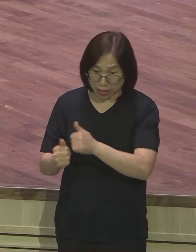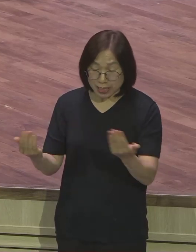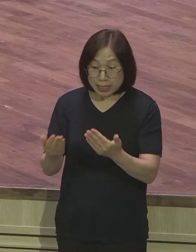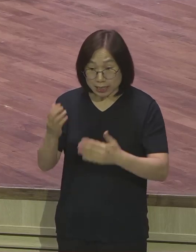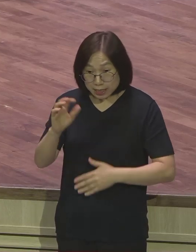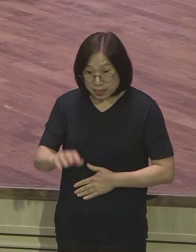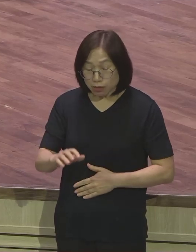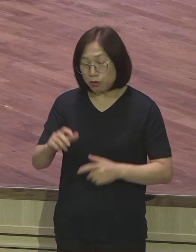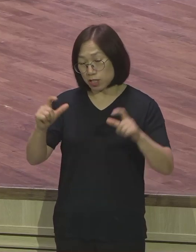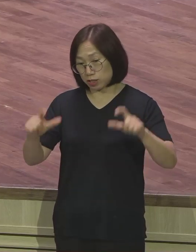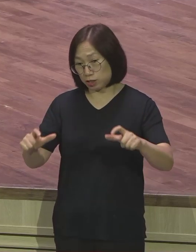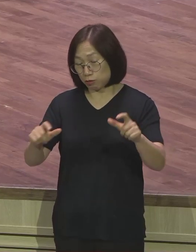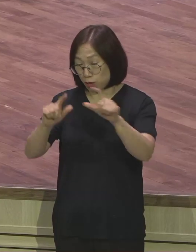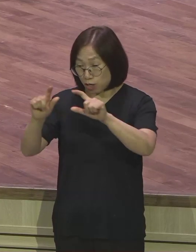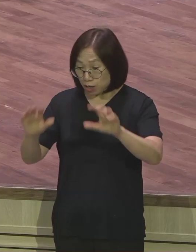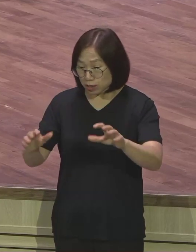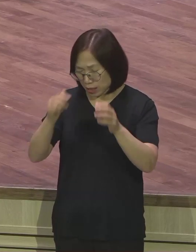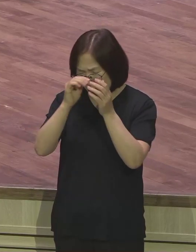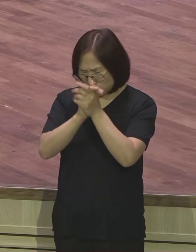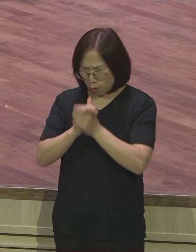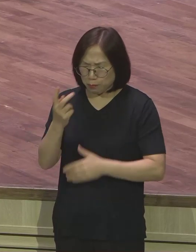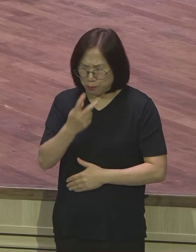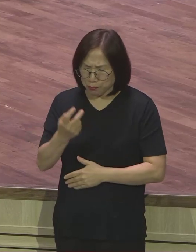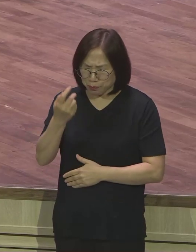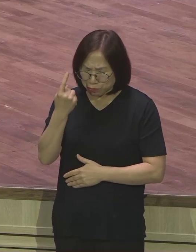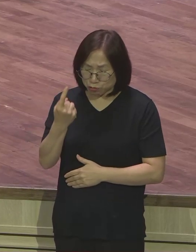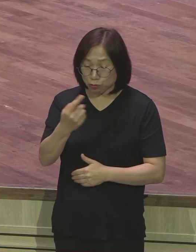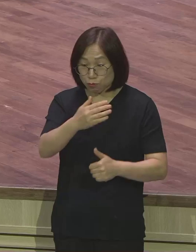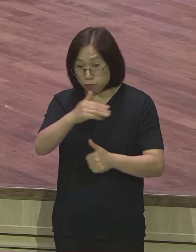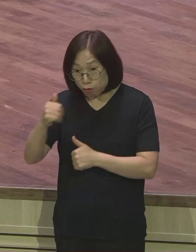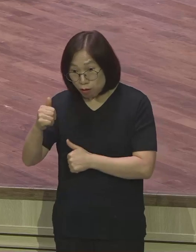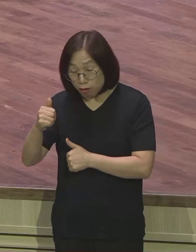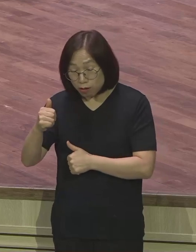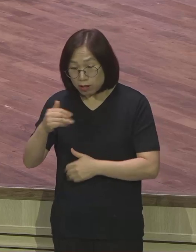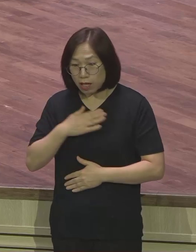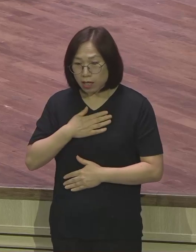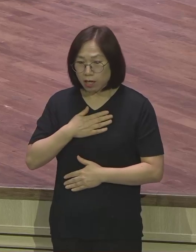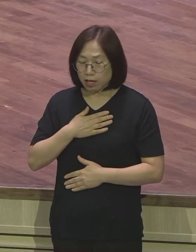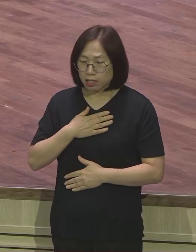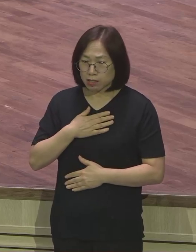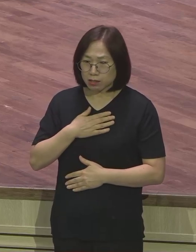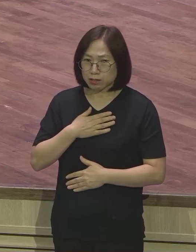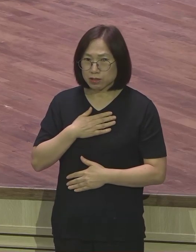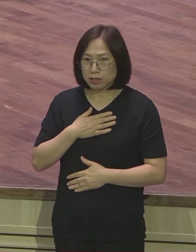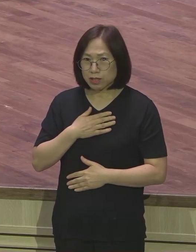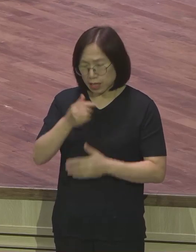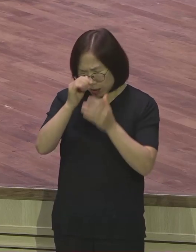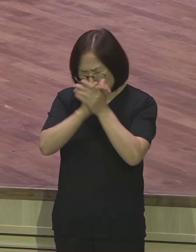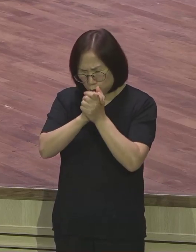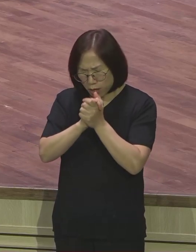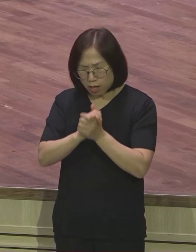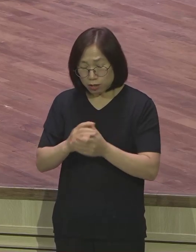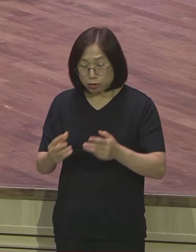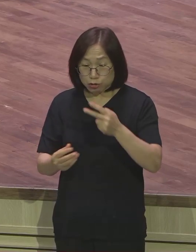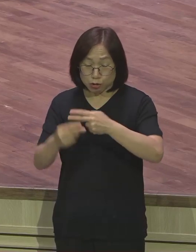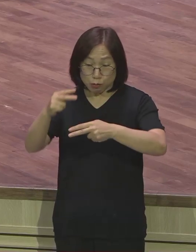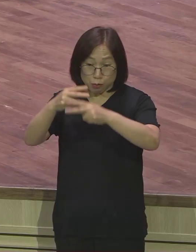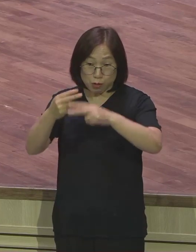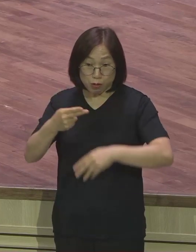지역과 현장에 기도의 파수꾼을 불렀는데 나에게 기도의 파수꾼가 없다 나에게 기도의 성벽이 없다 어떻게